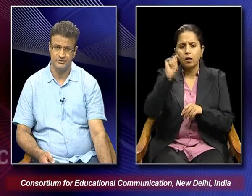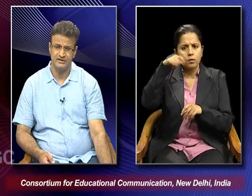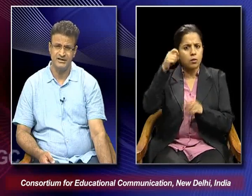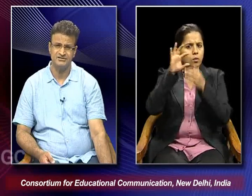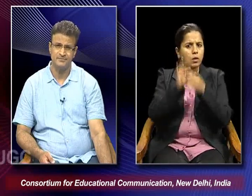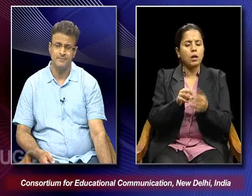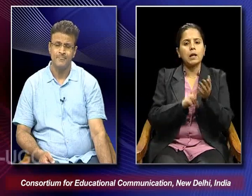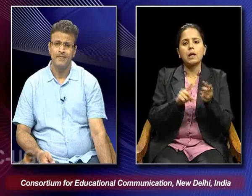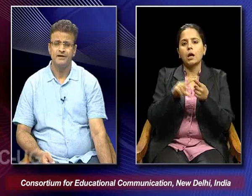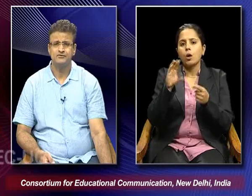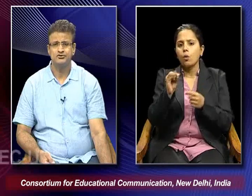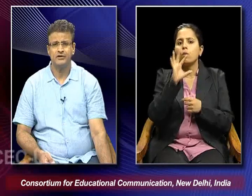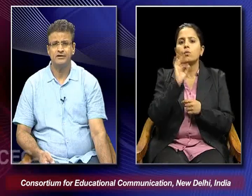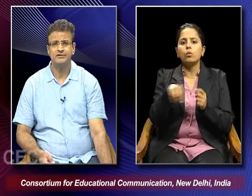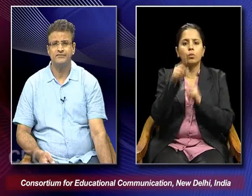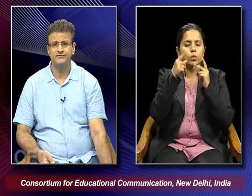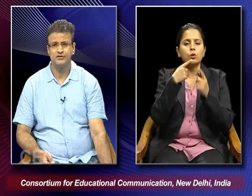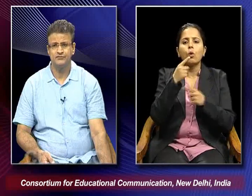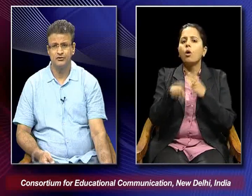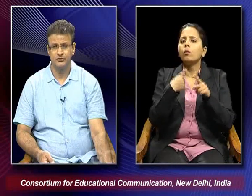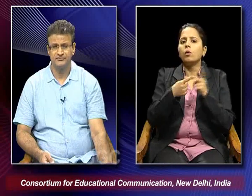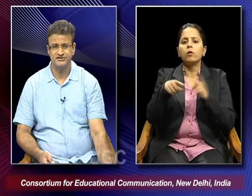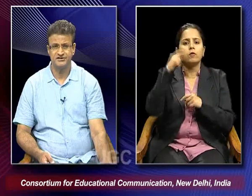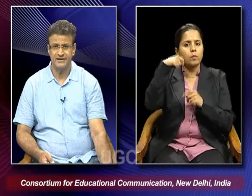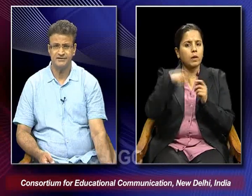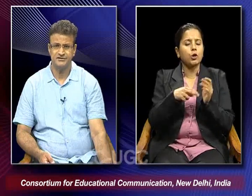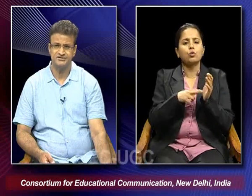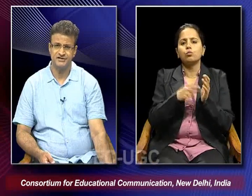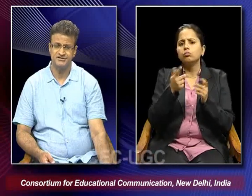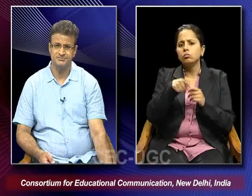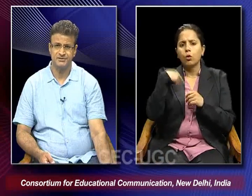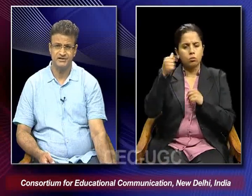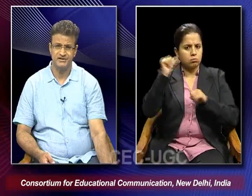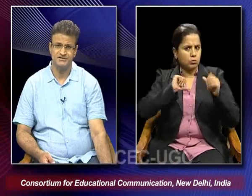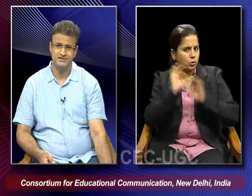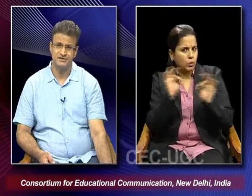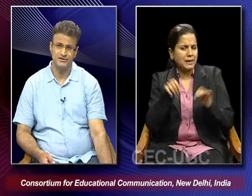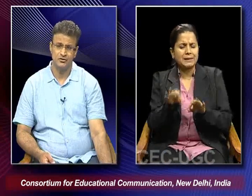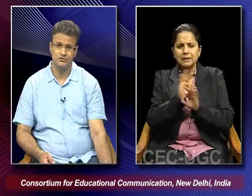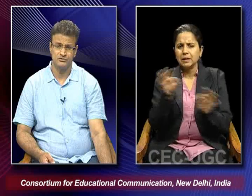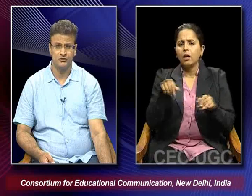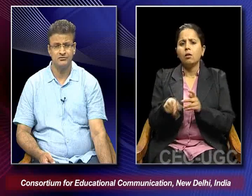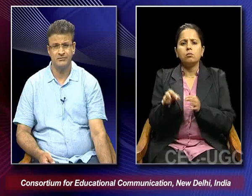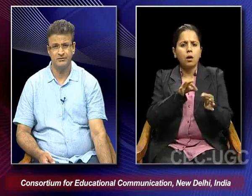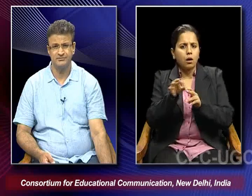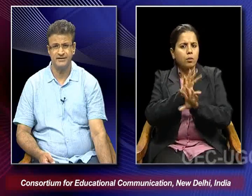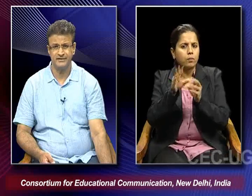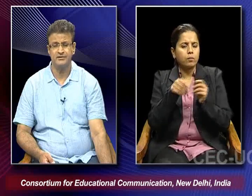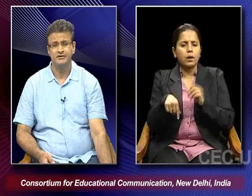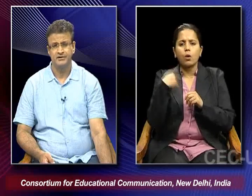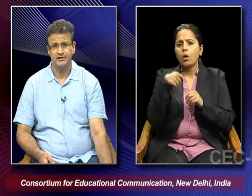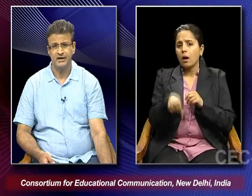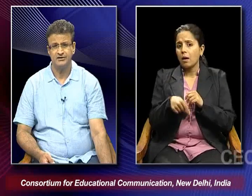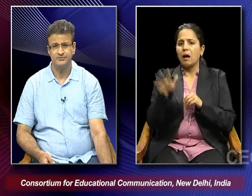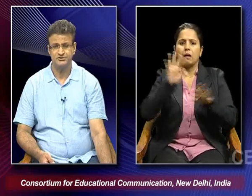neorealism. It was talking in the framework of the non-professional actors and simple direction and non melodramatic